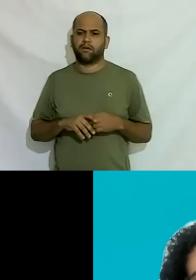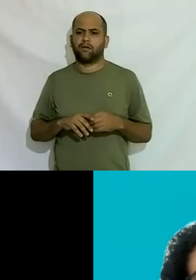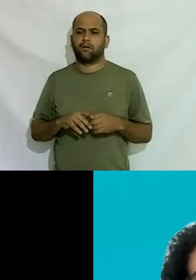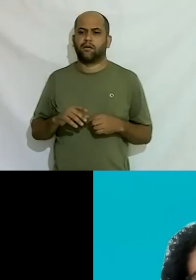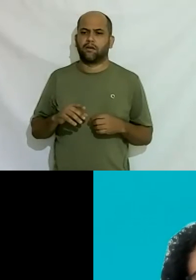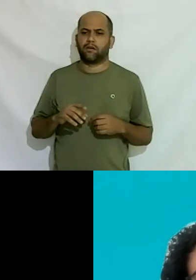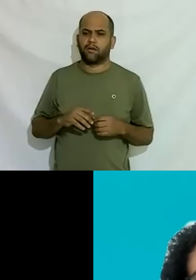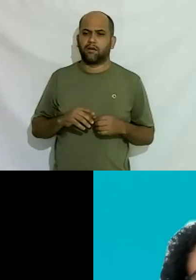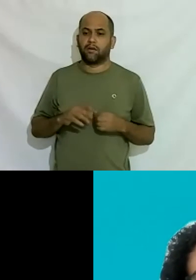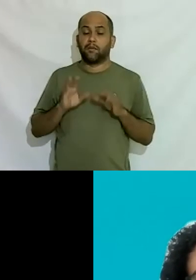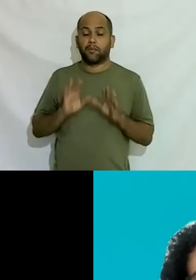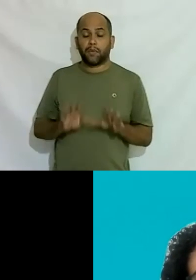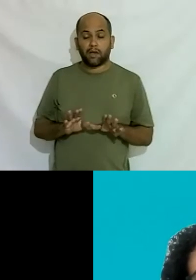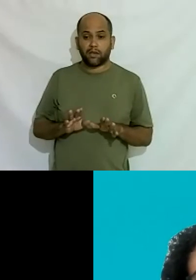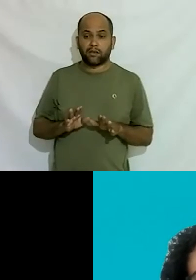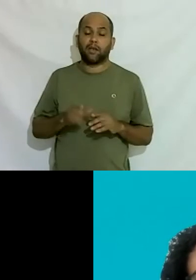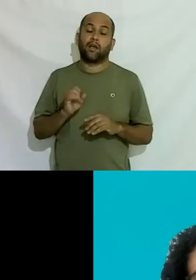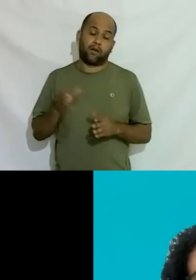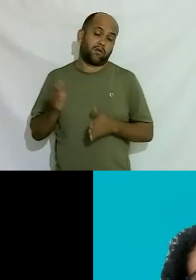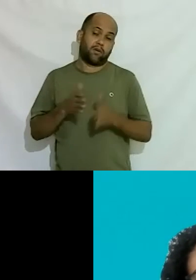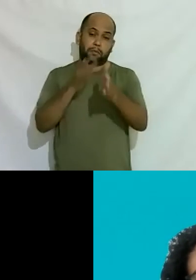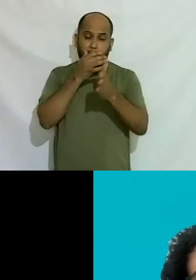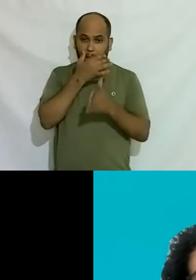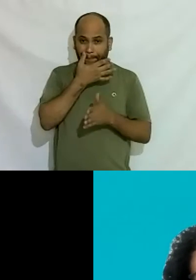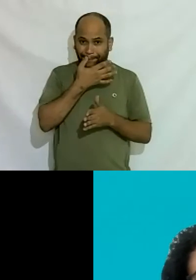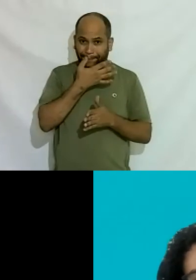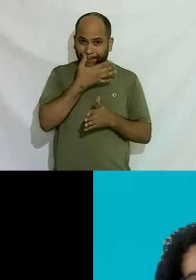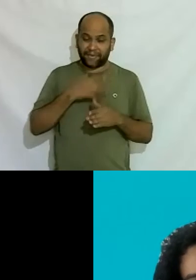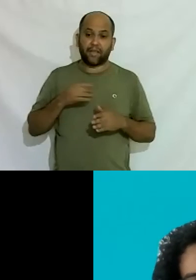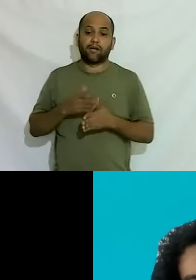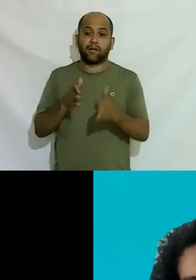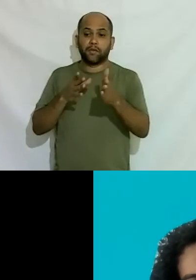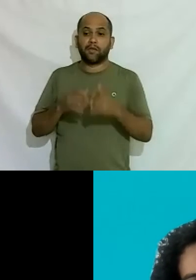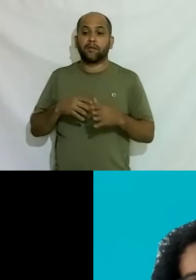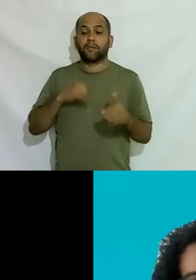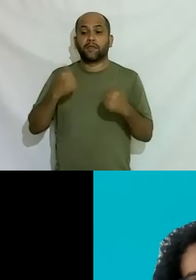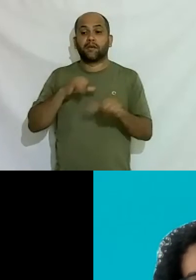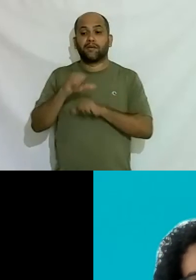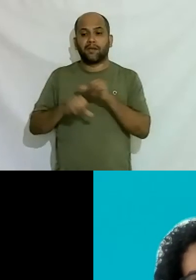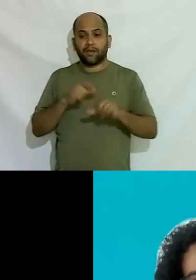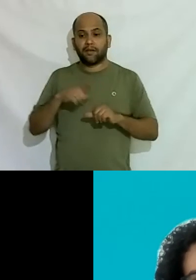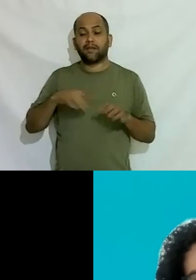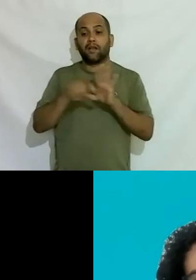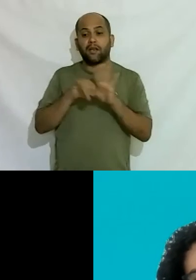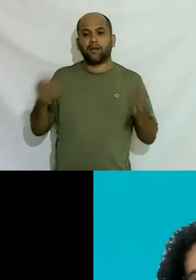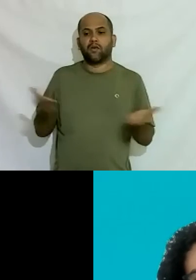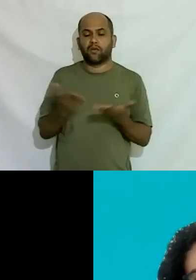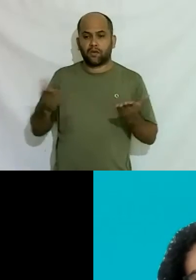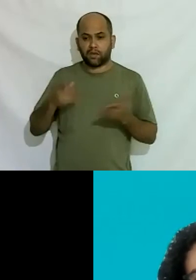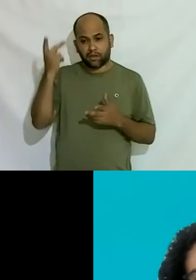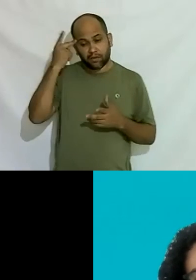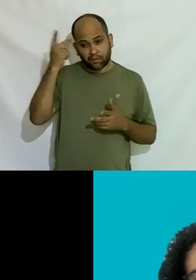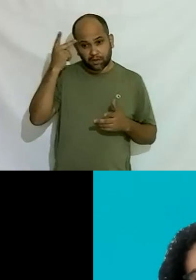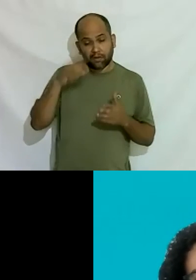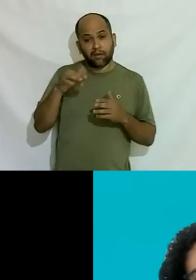dificuldades mas sim é o caminho é o caminho a gente precisa mudar isso existem leis hoje pelo menos no estado de São Paulo as leis são